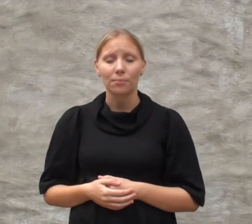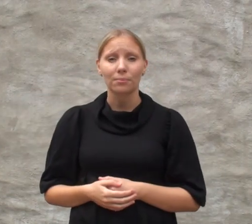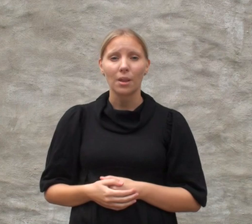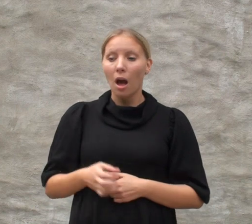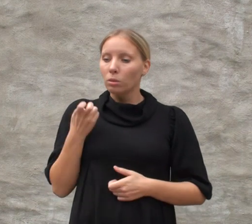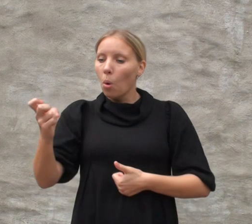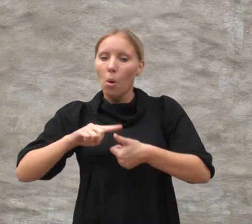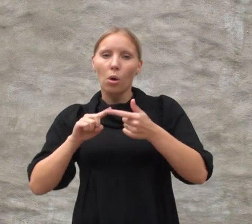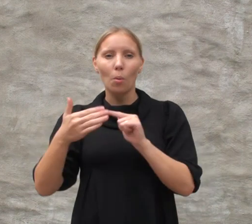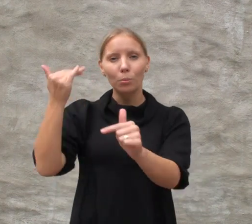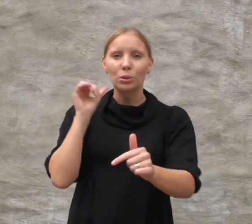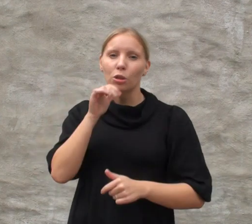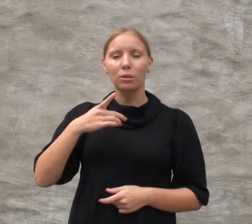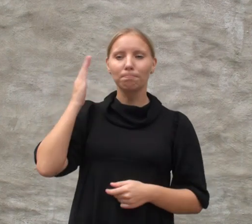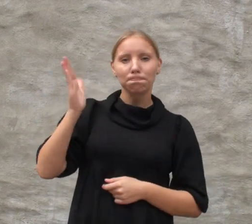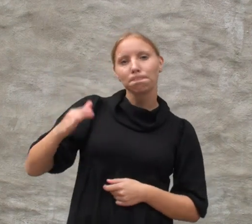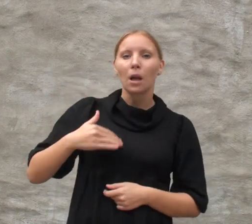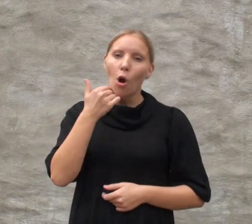Togene og bussene må gå oftere og fortere.